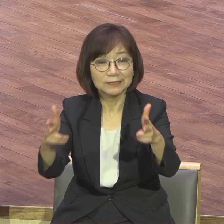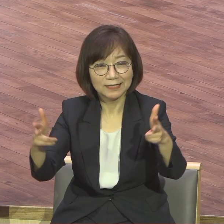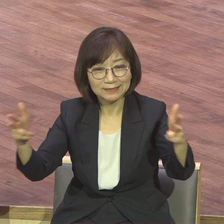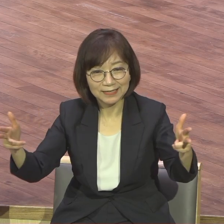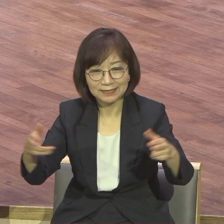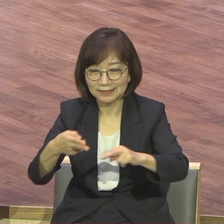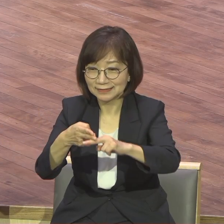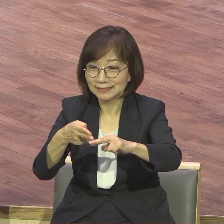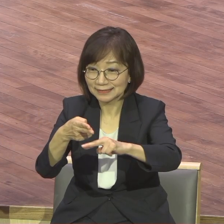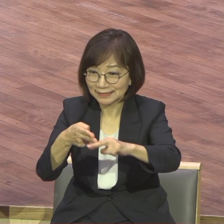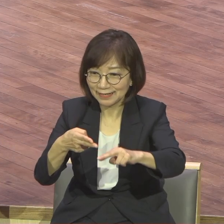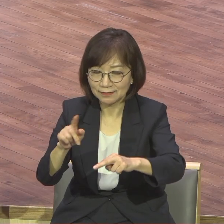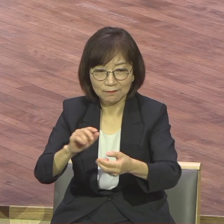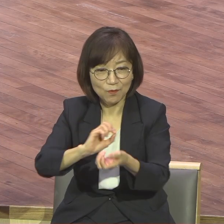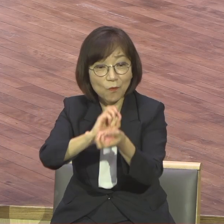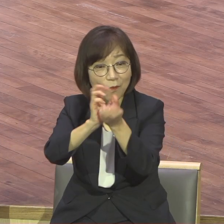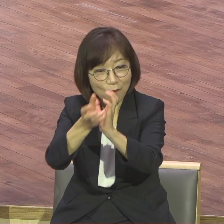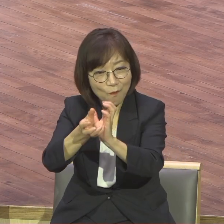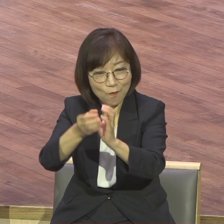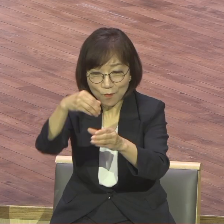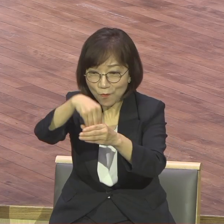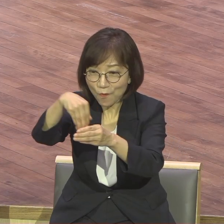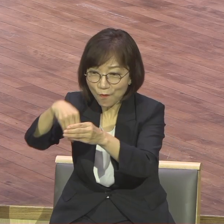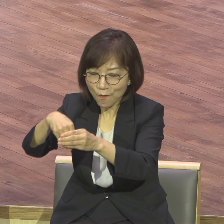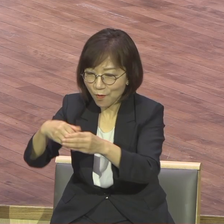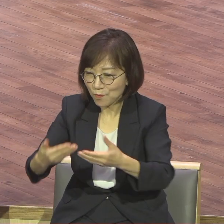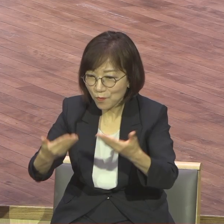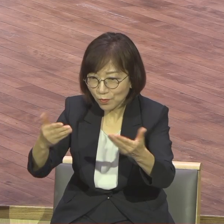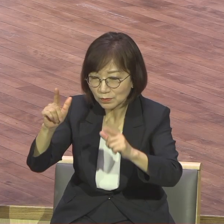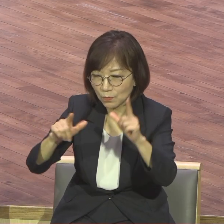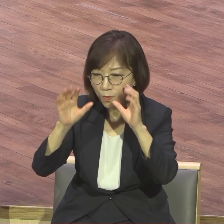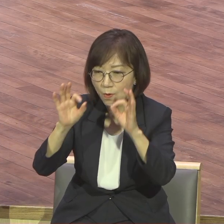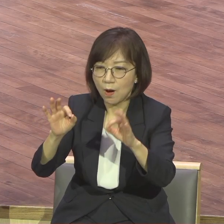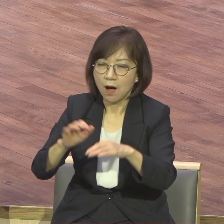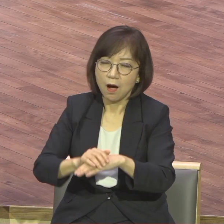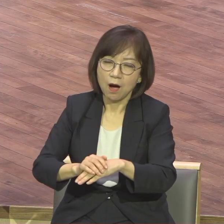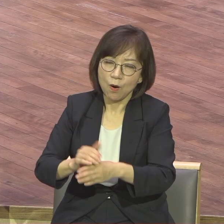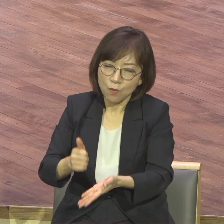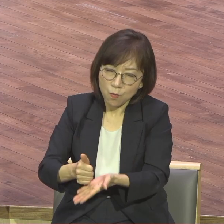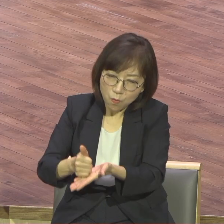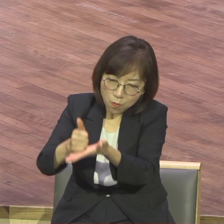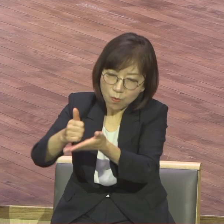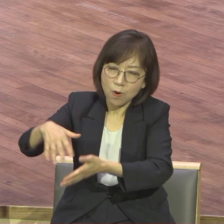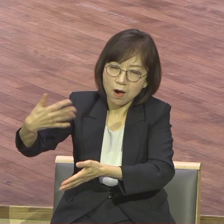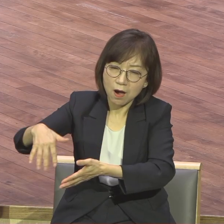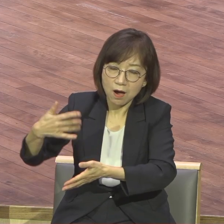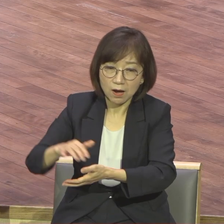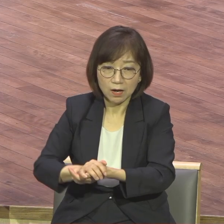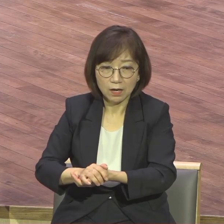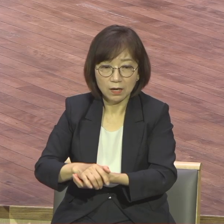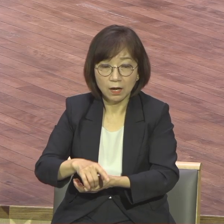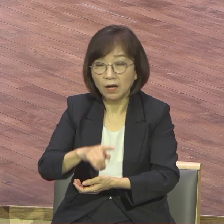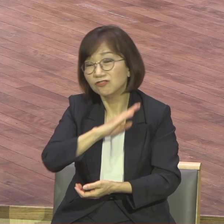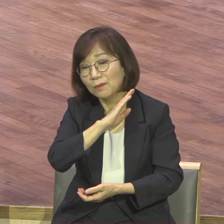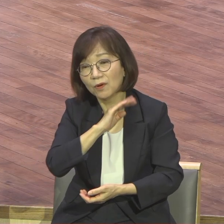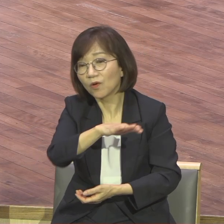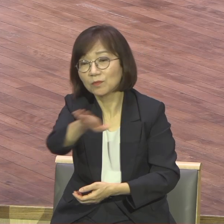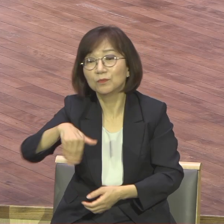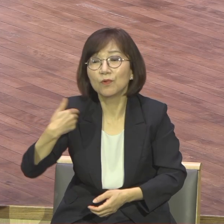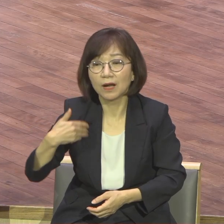꼴꼬지 이런 봉사하는 분들을 볼 때 참 섬기는 은사 아무도 몰라요 보이지도 않아요 누가